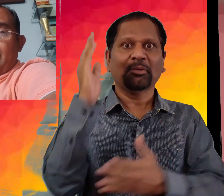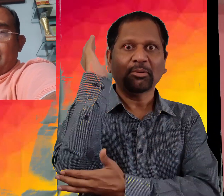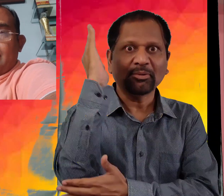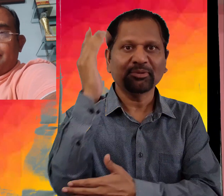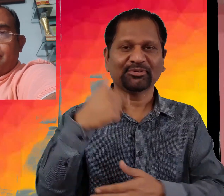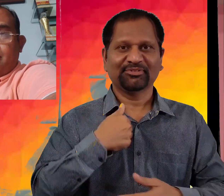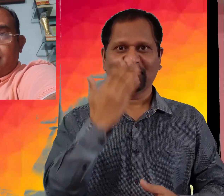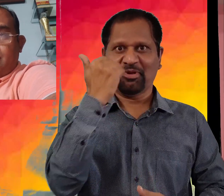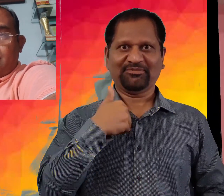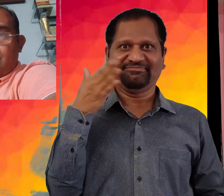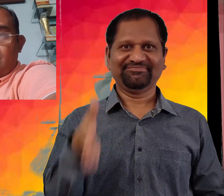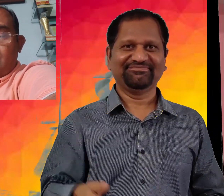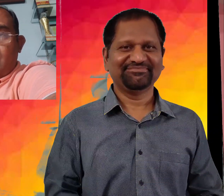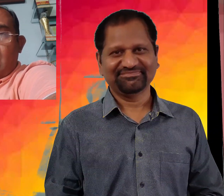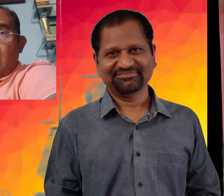بلائی گیا تھا